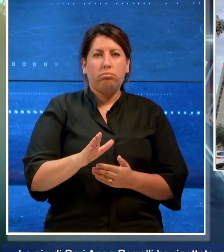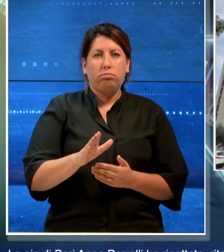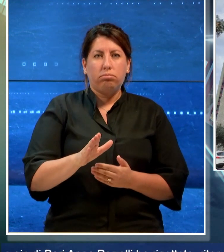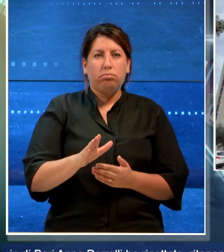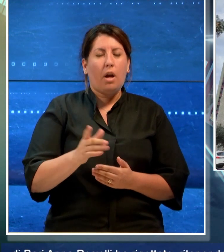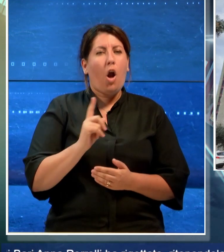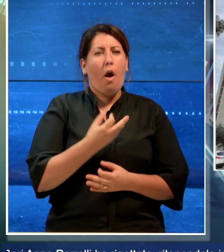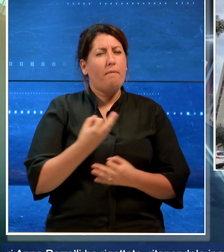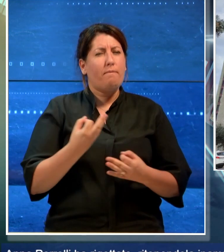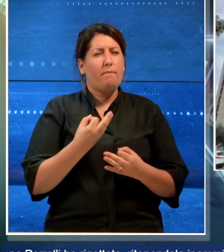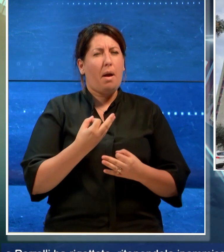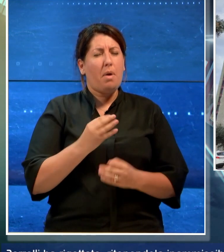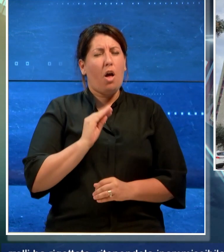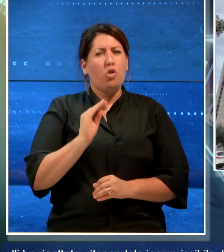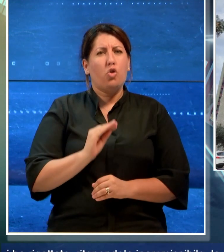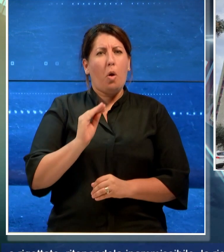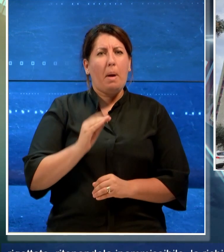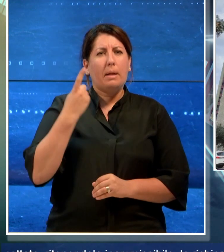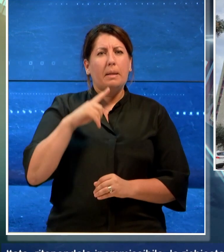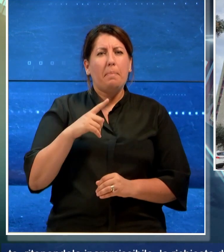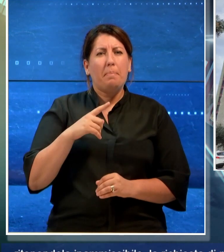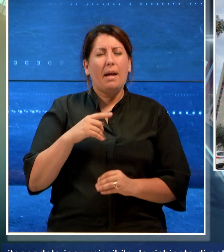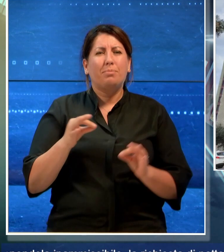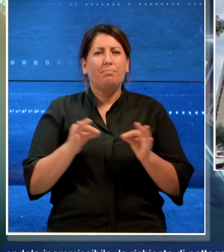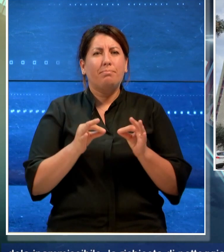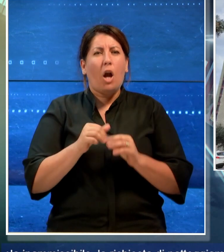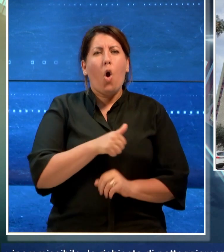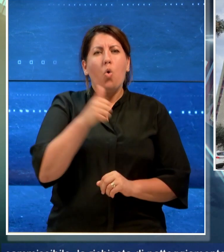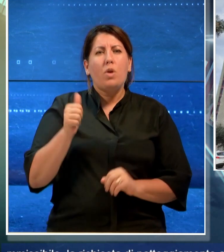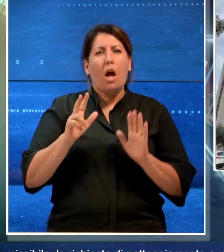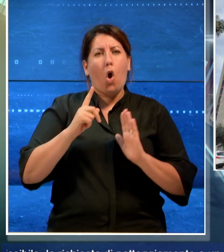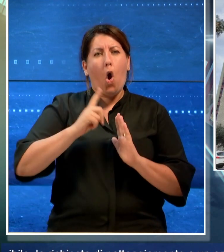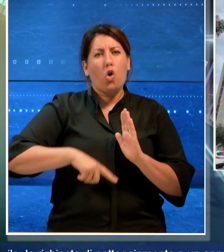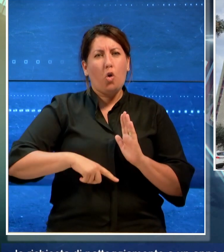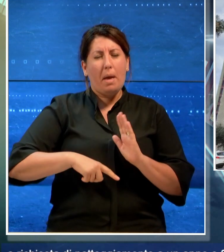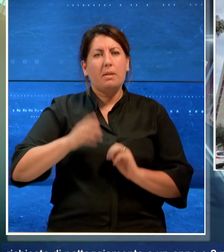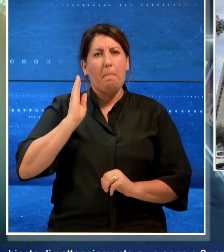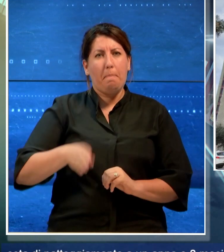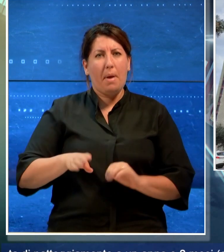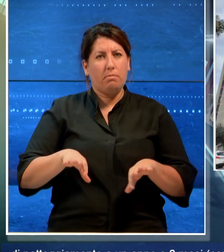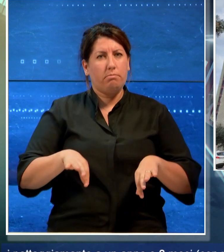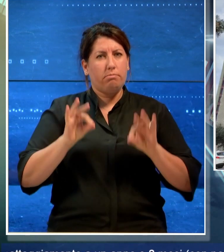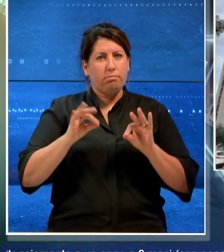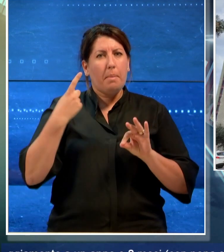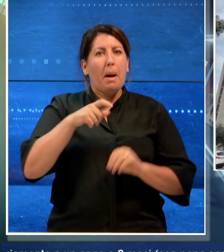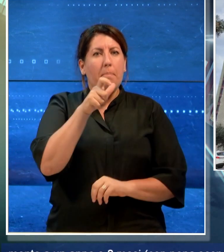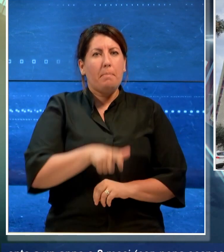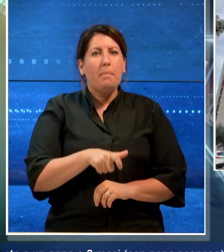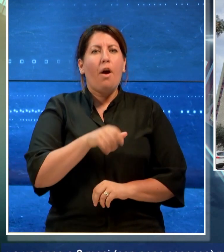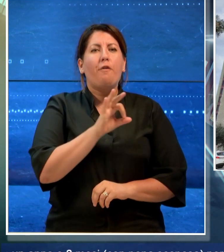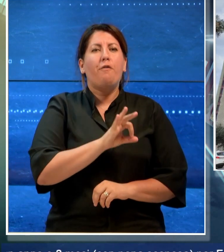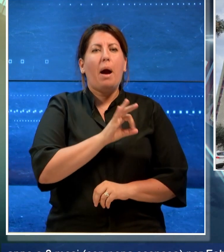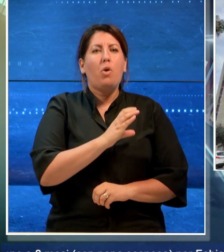La richiesta di patteggiamento a un anno e otto mesi con pena sospesa per Fabio